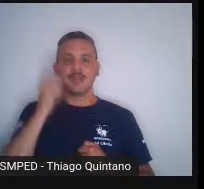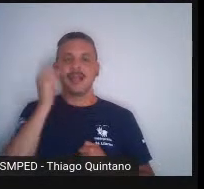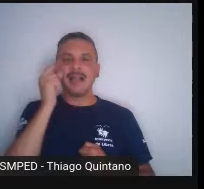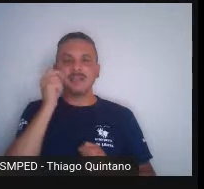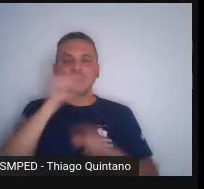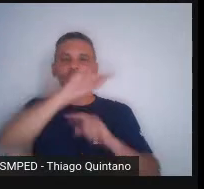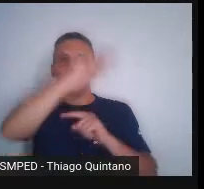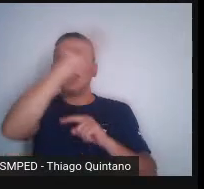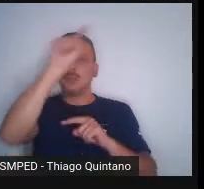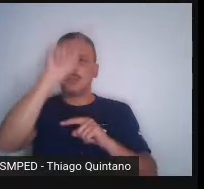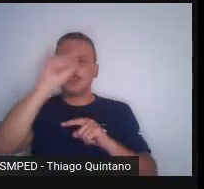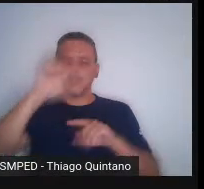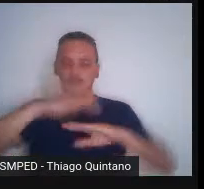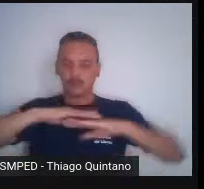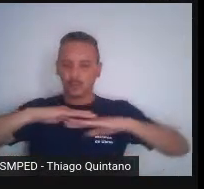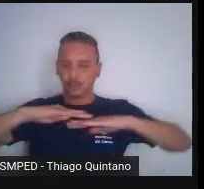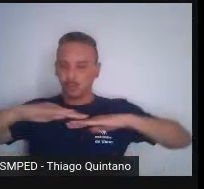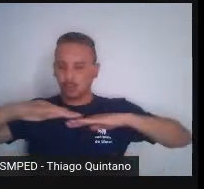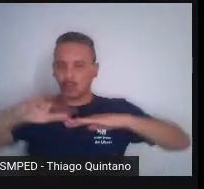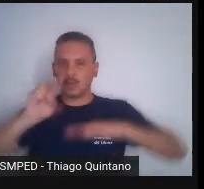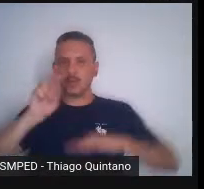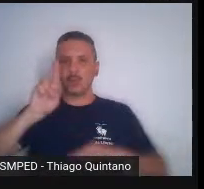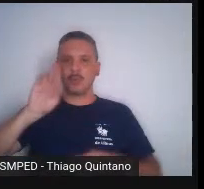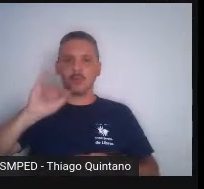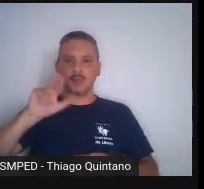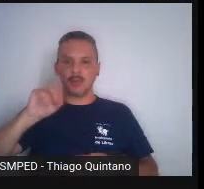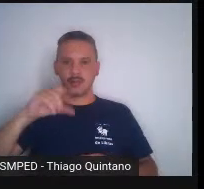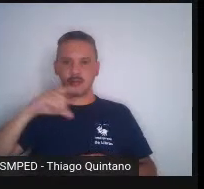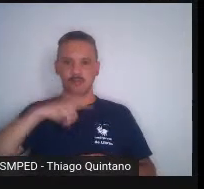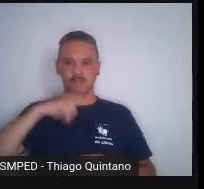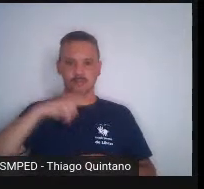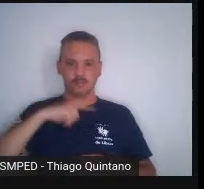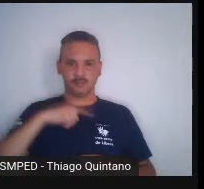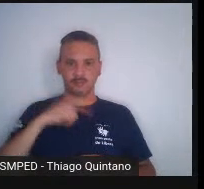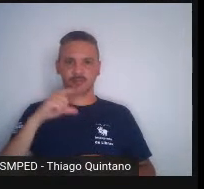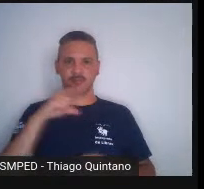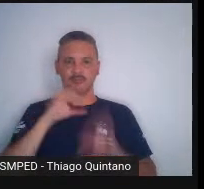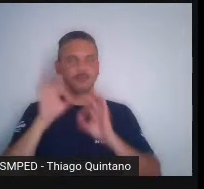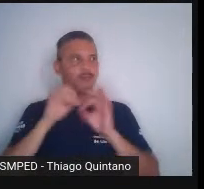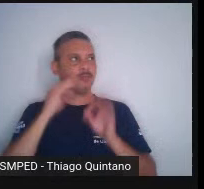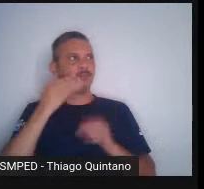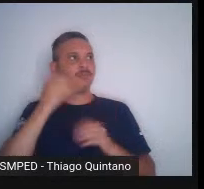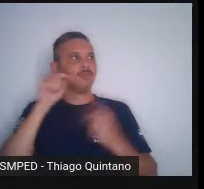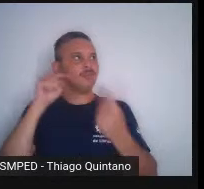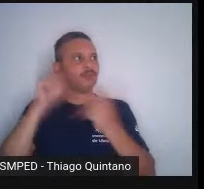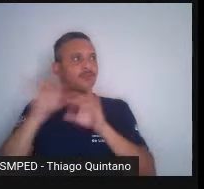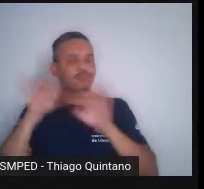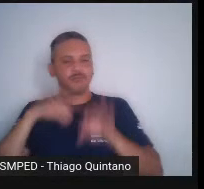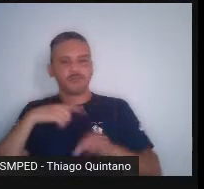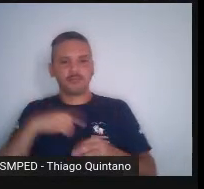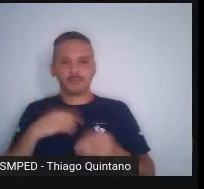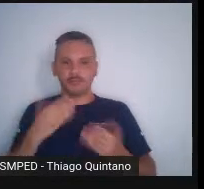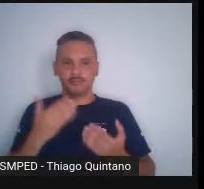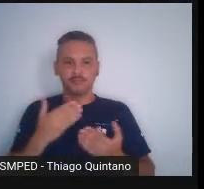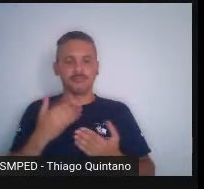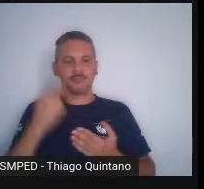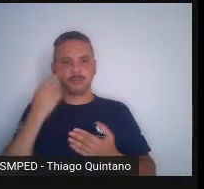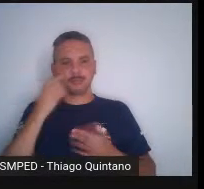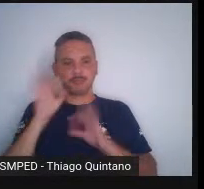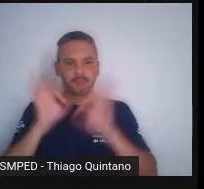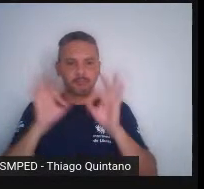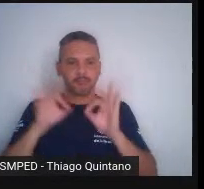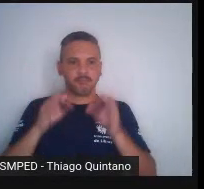ocupa a parte da vacia sedimentar, que é um relevo melhor, mas, melhor não, relevo é menos inclinado,